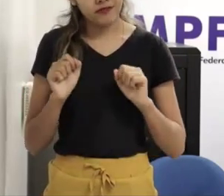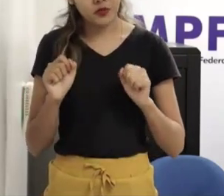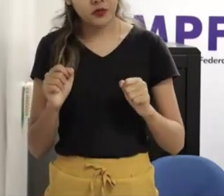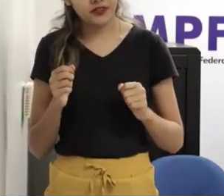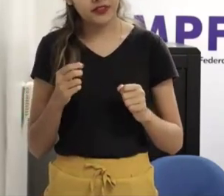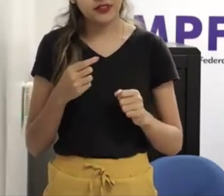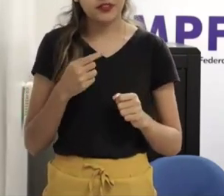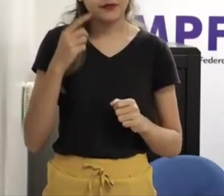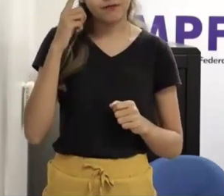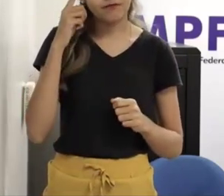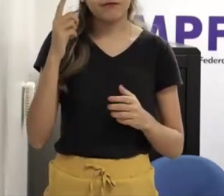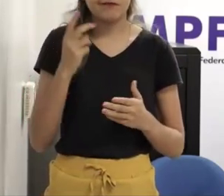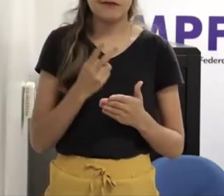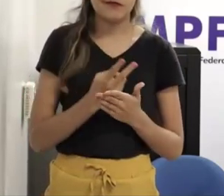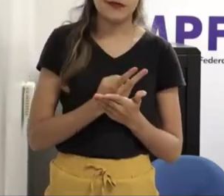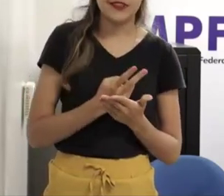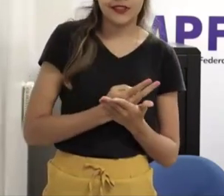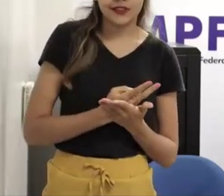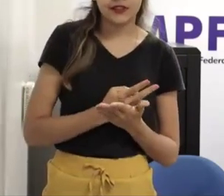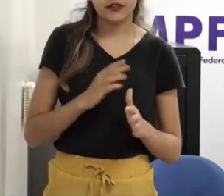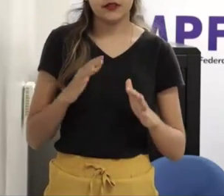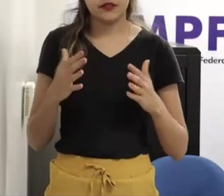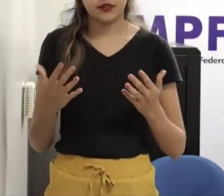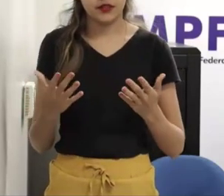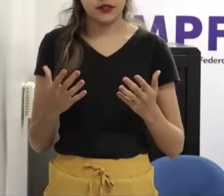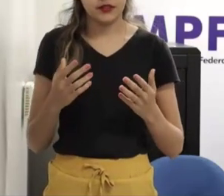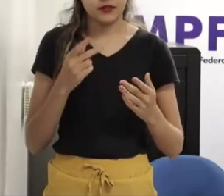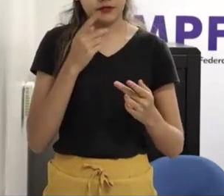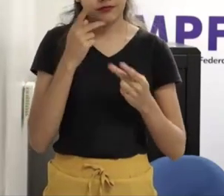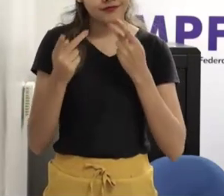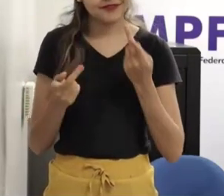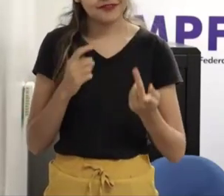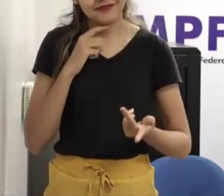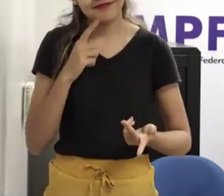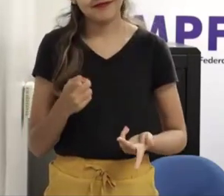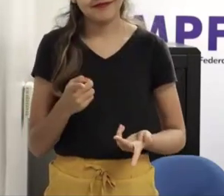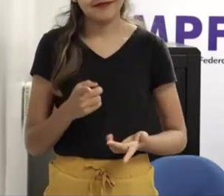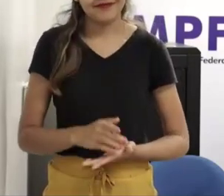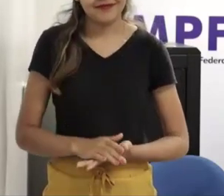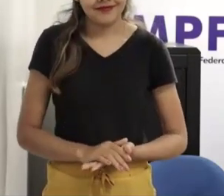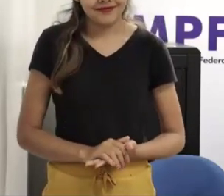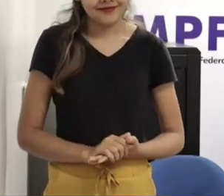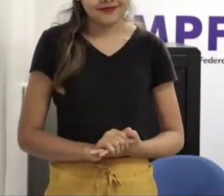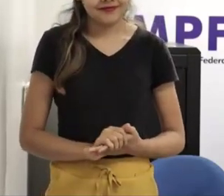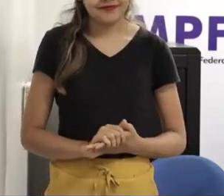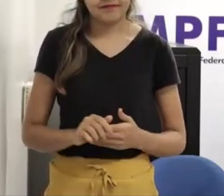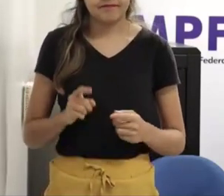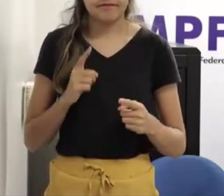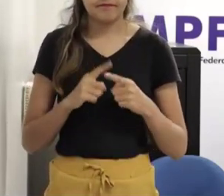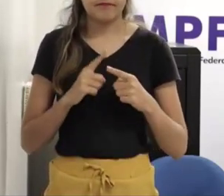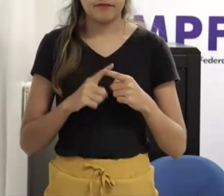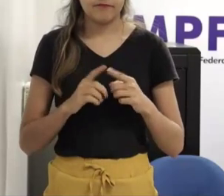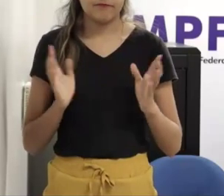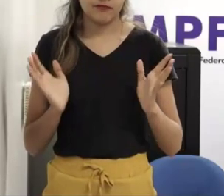às vezes eu acho que as discussões recaem por um preconceito muito grande sobre as